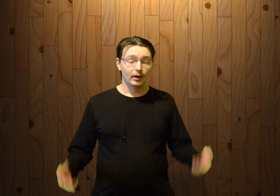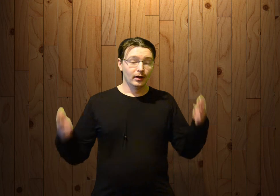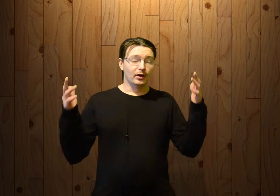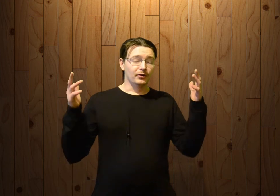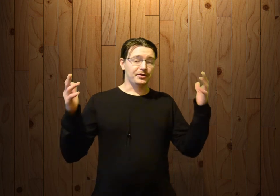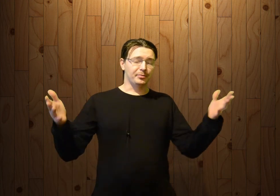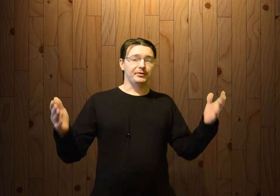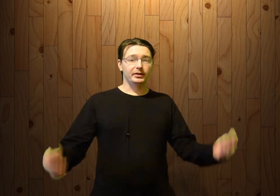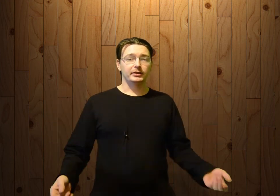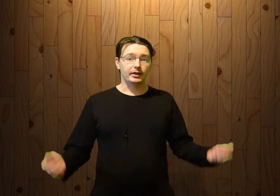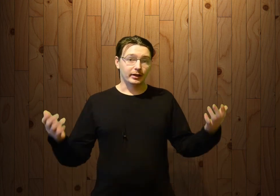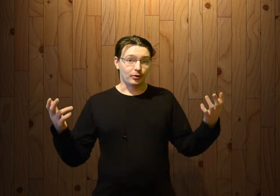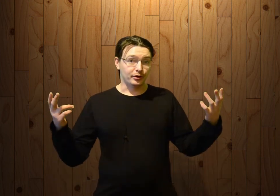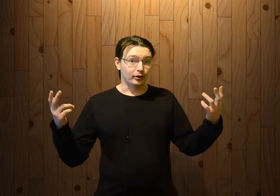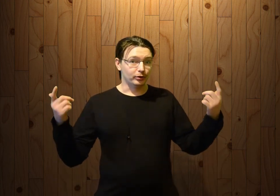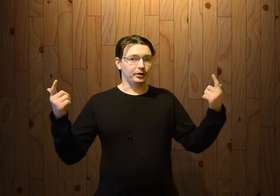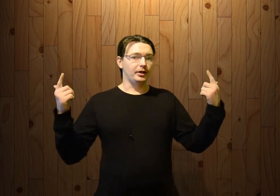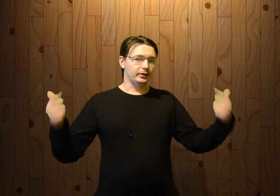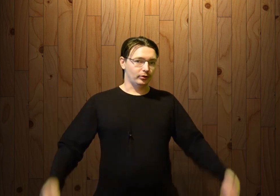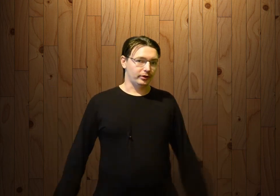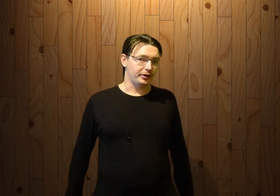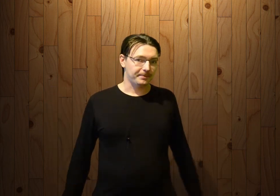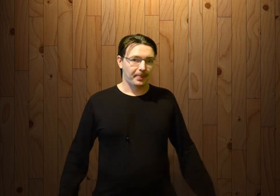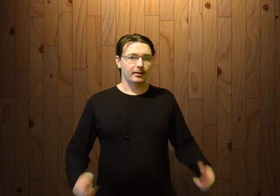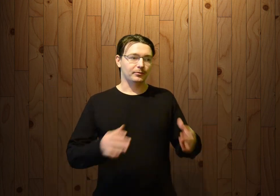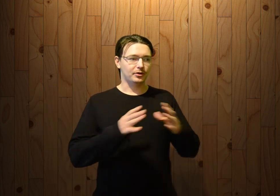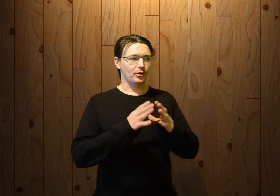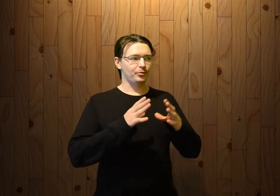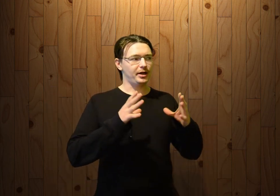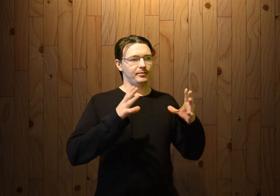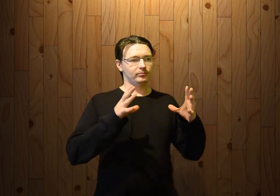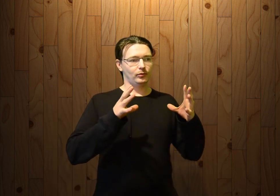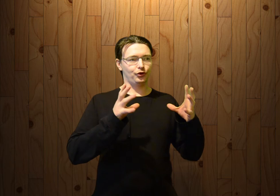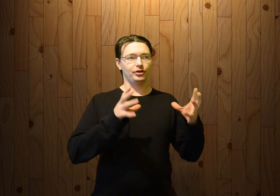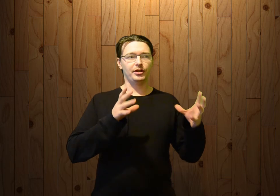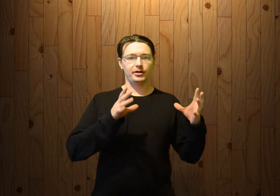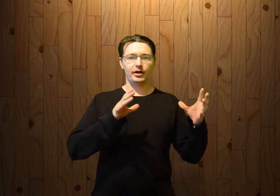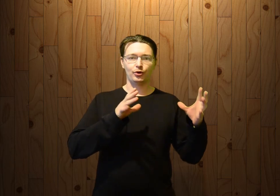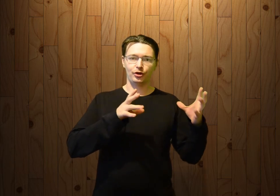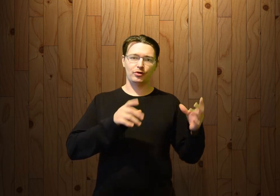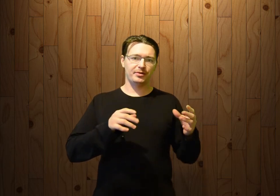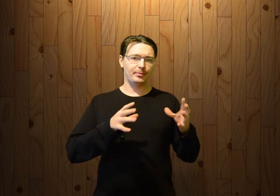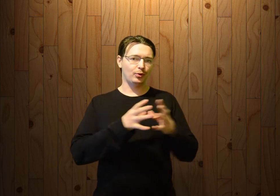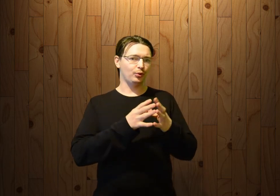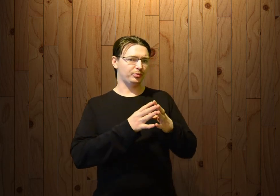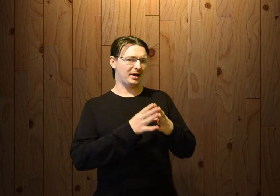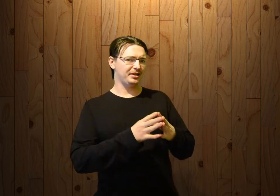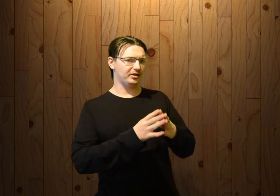Всем привет! Это канал Ростелекод и я Анатолий Данис. Сегодня у меня очень интересная, хорошая новость по поводу праздников